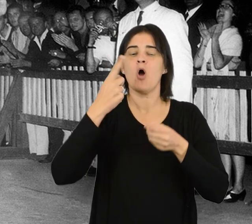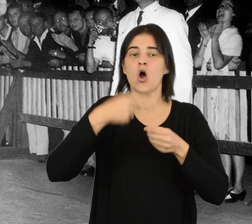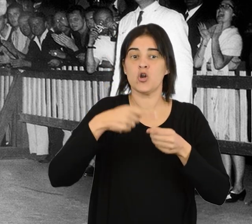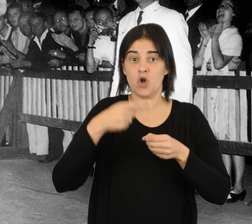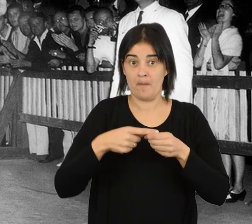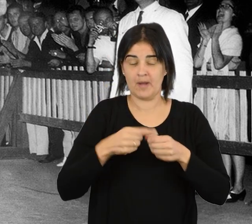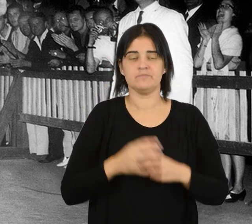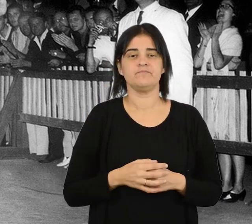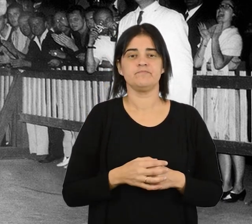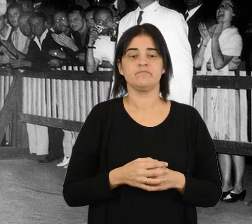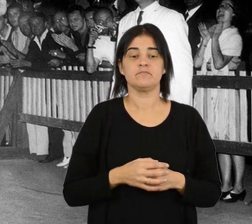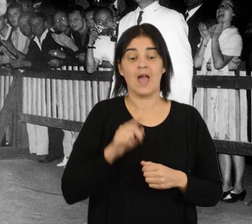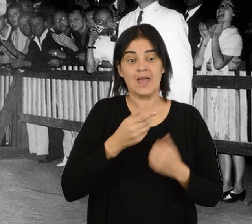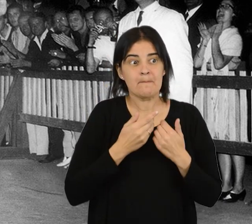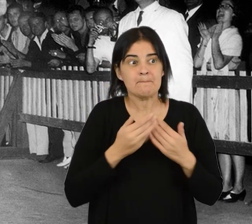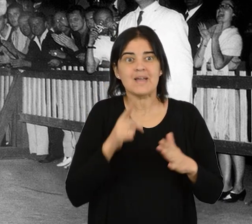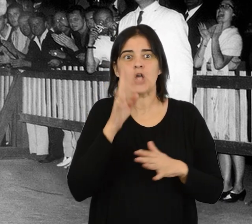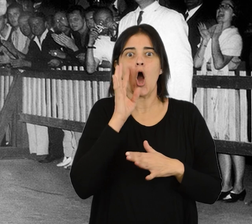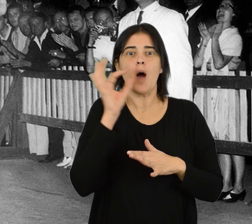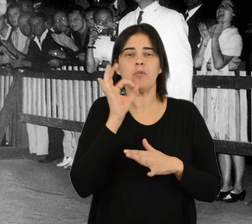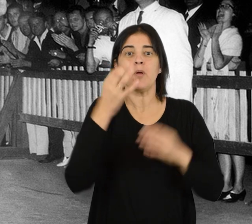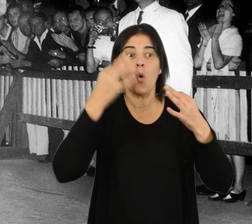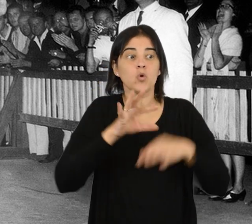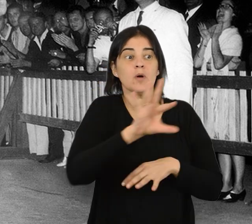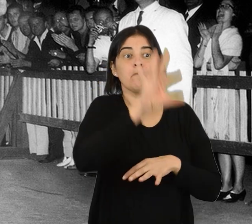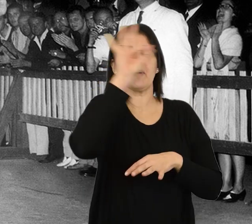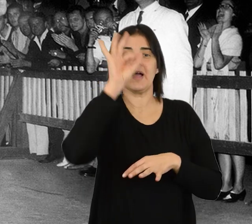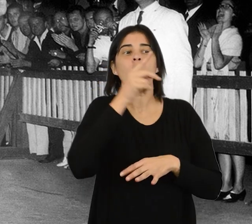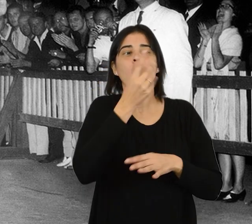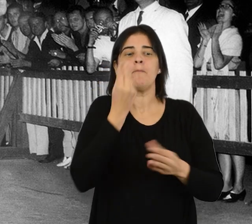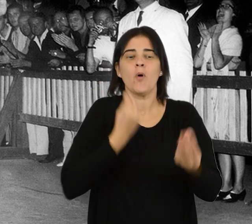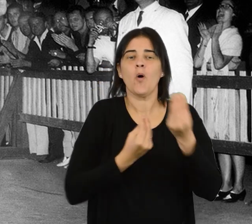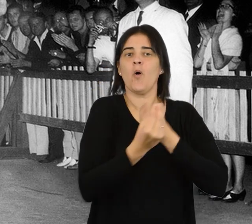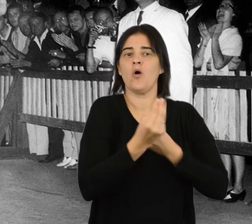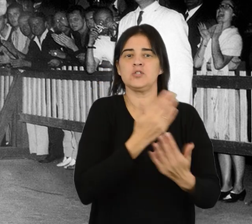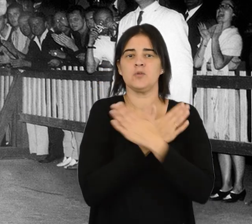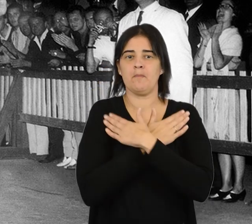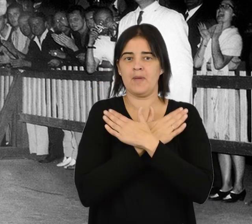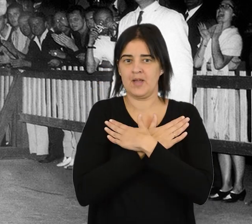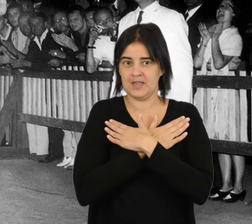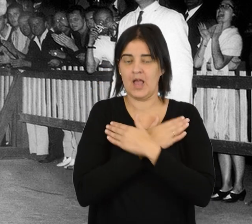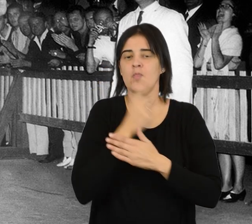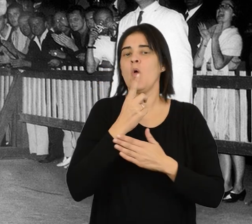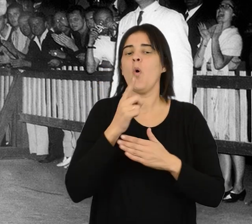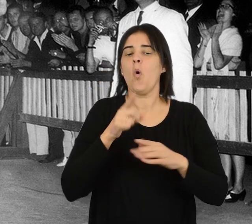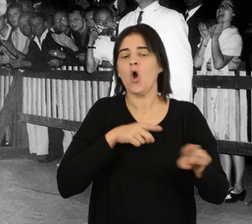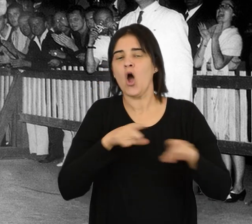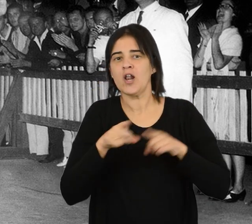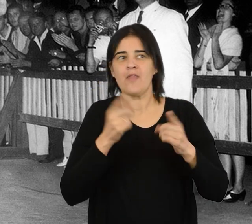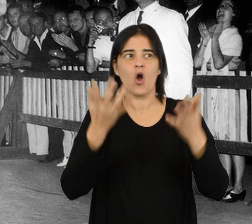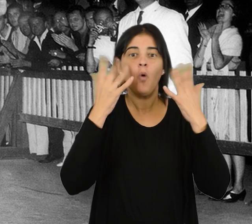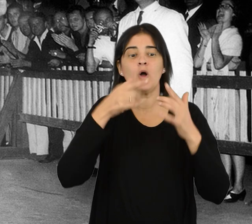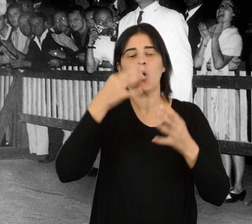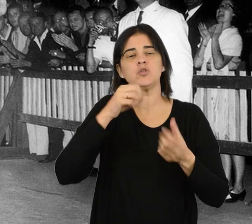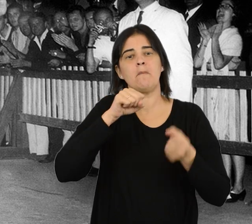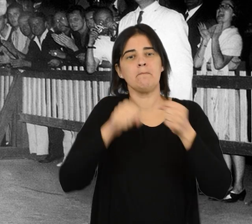Es así que surge su oportunidad y es seleccionado como reemplazo del maratonista estrella cuando éste